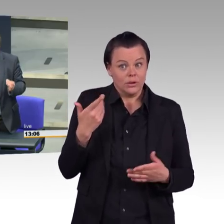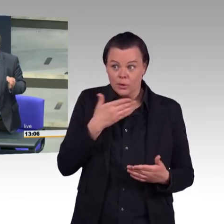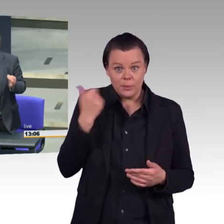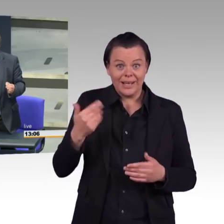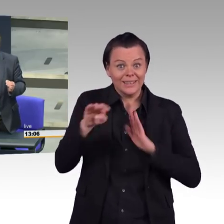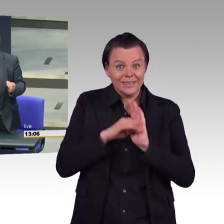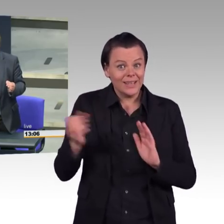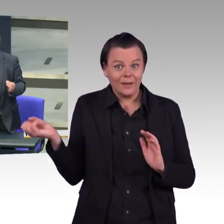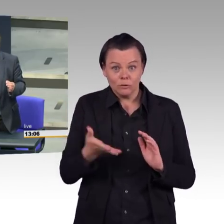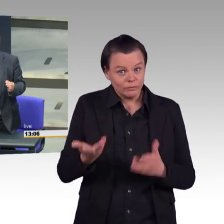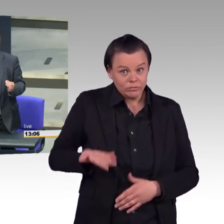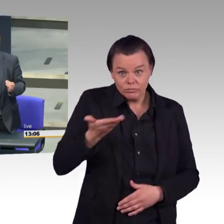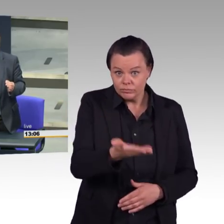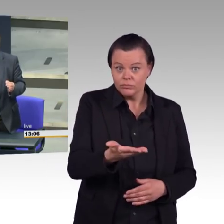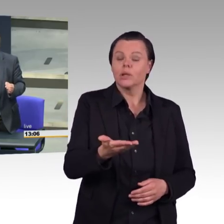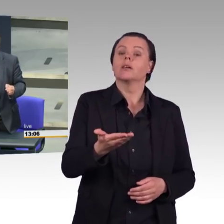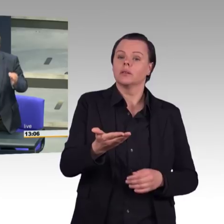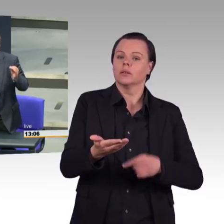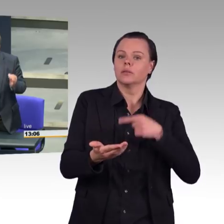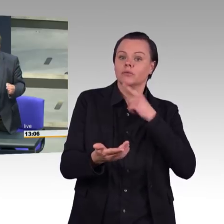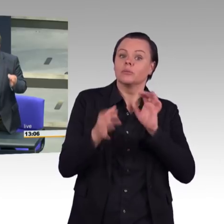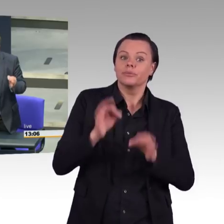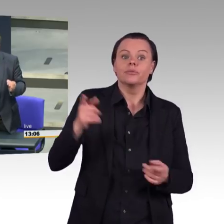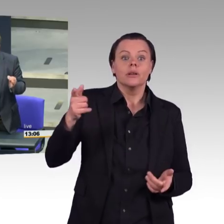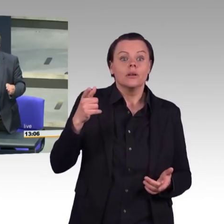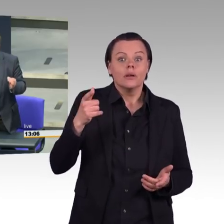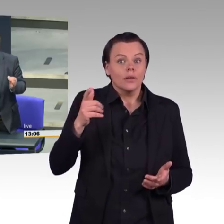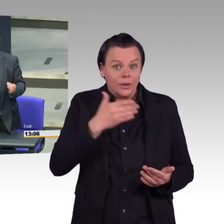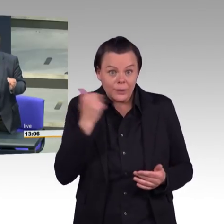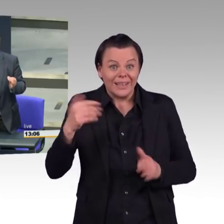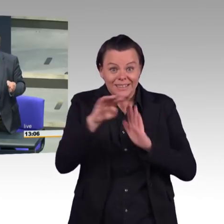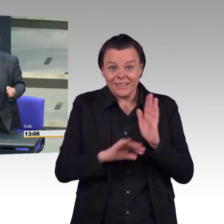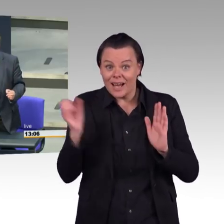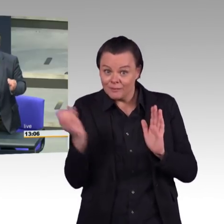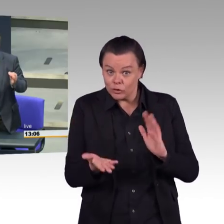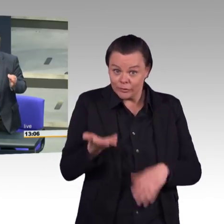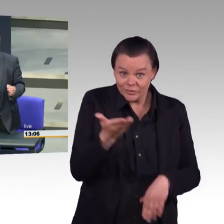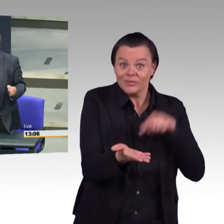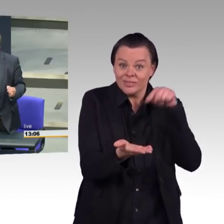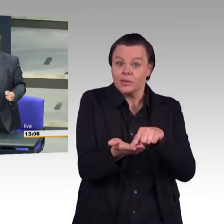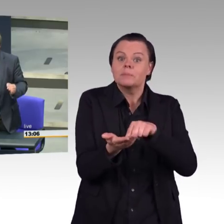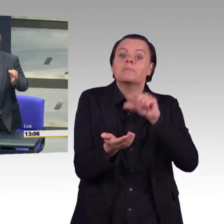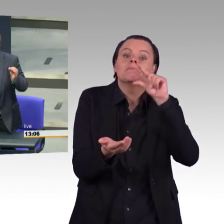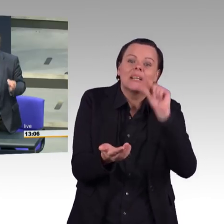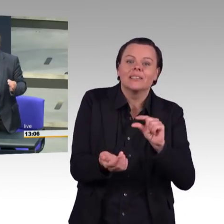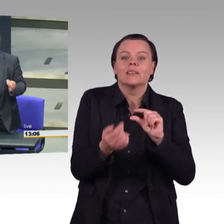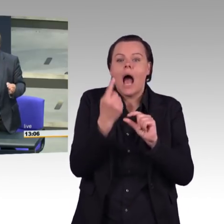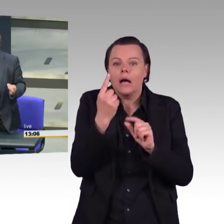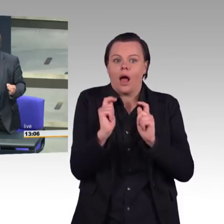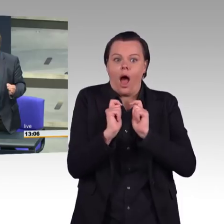offensichtlich seit drei Monaten nicht in der Lage, weil sonst hätten Sie ja einen solchen Antrag hier eingebracht. Und dann frage ich